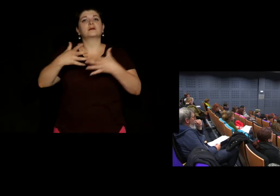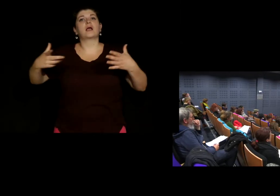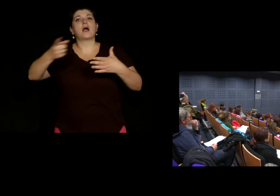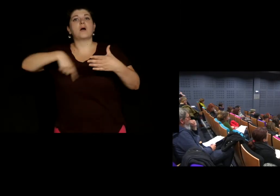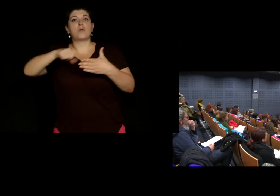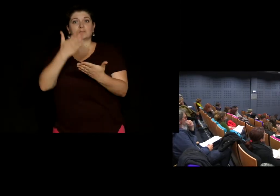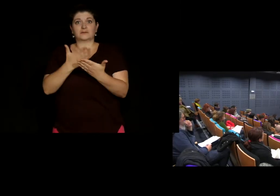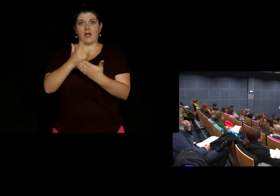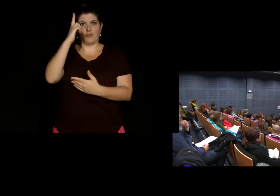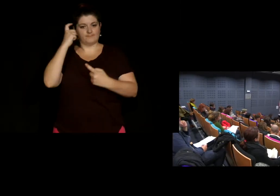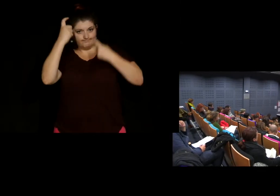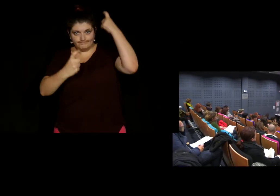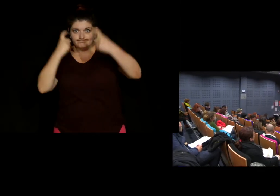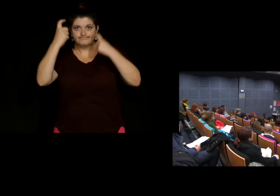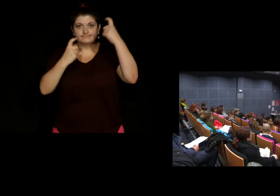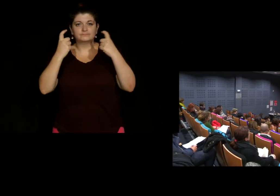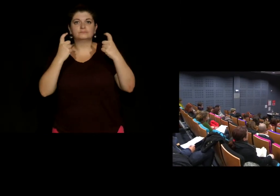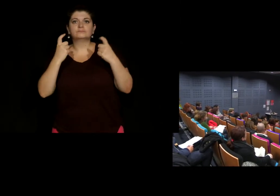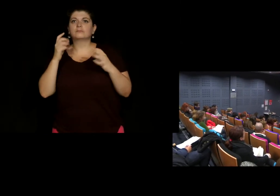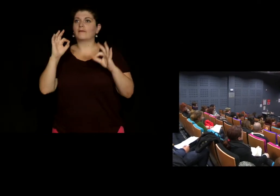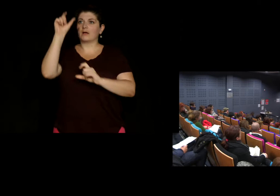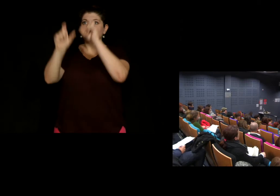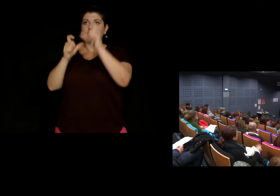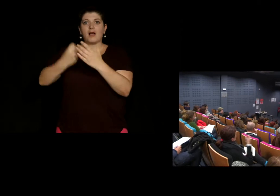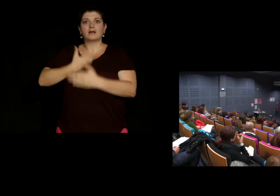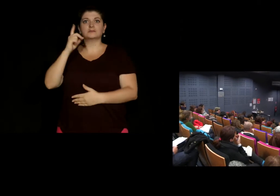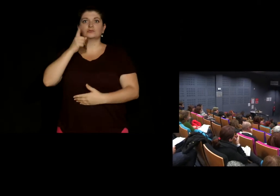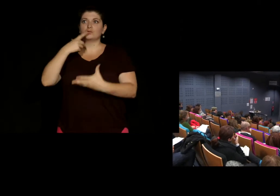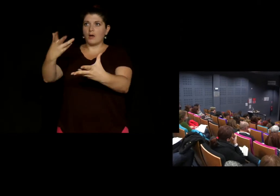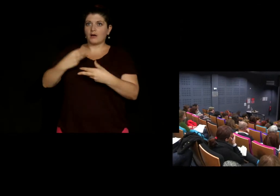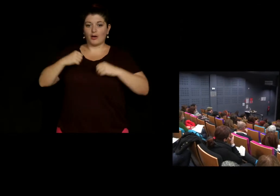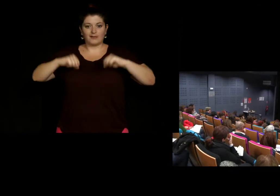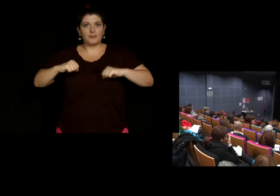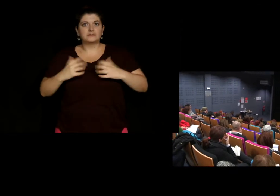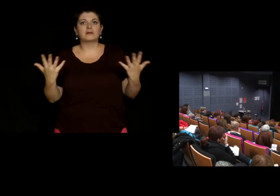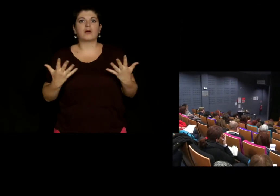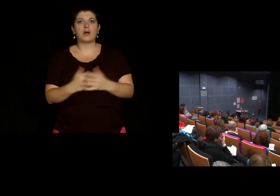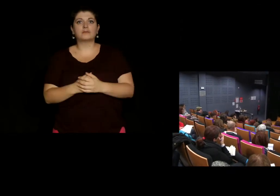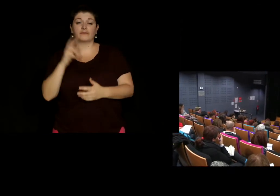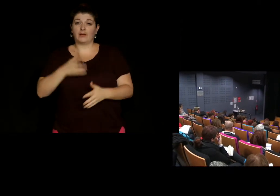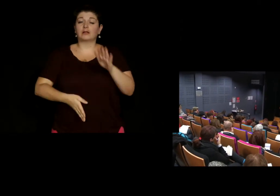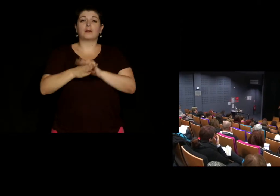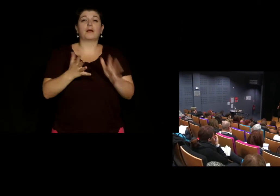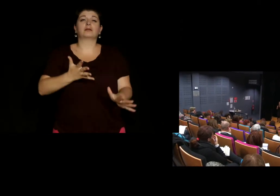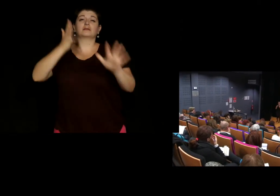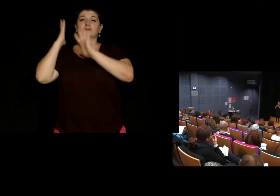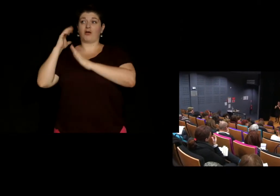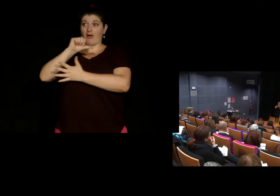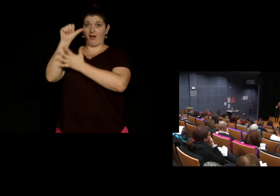arrivé à ce stade de réflexion et puis de capacité à accueillir du public sourd des artistes sourds c'est grâce à notre